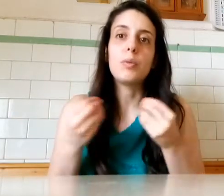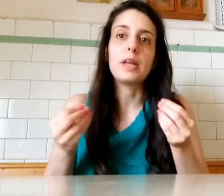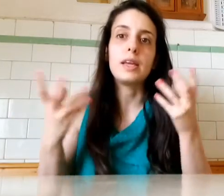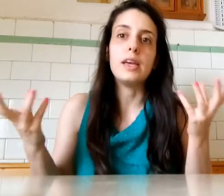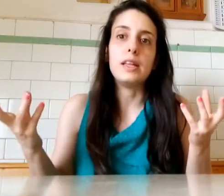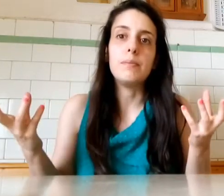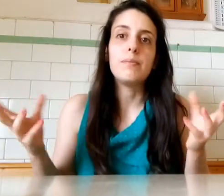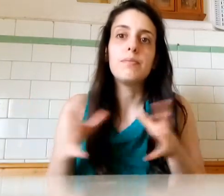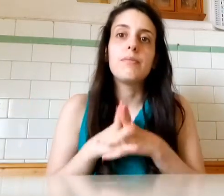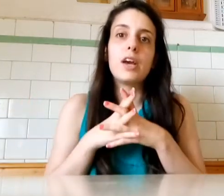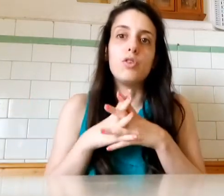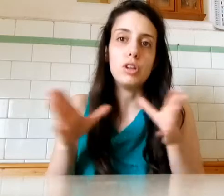perché a Chiedi È così